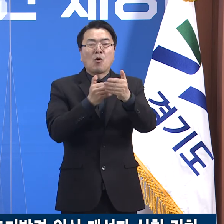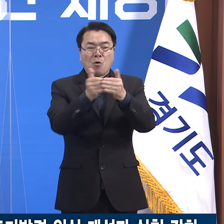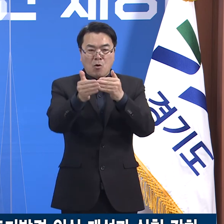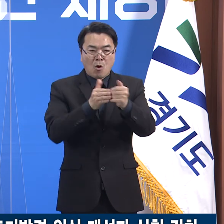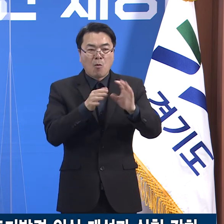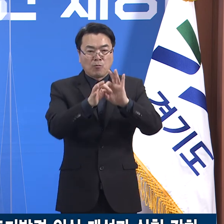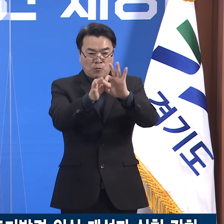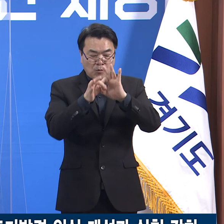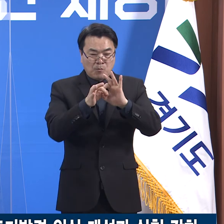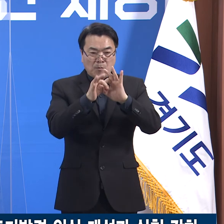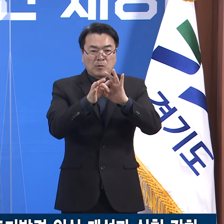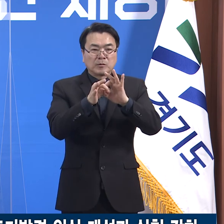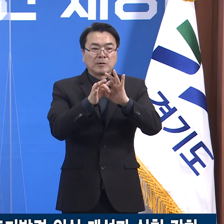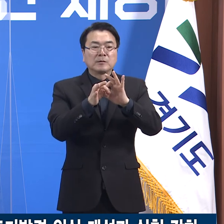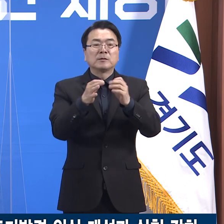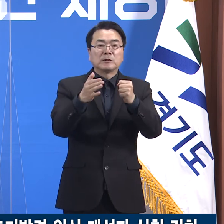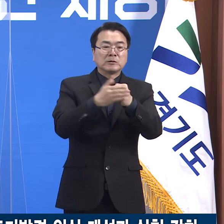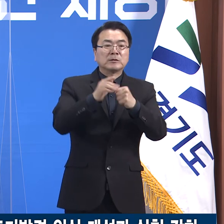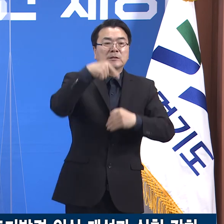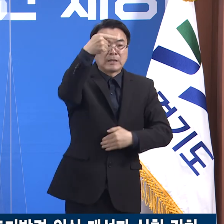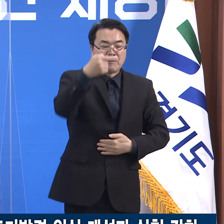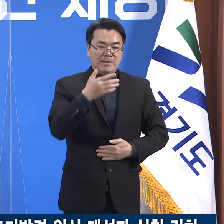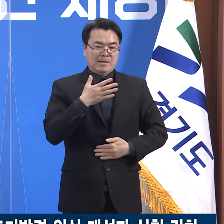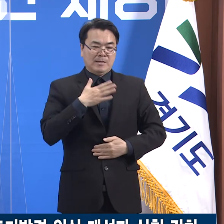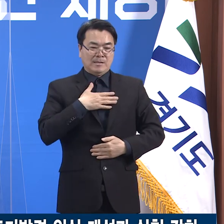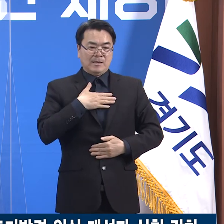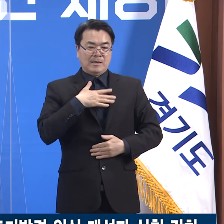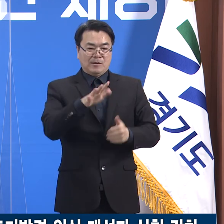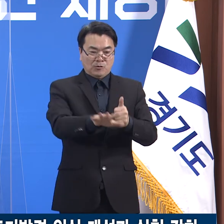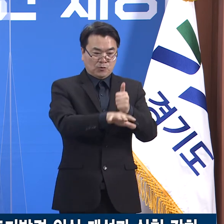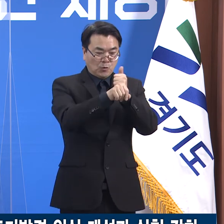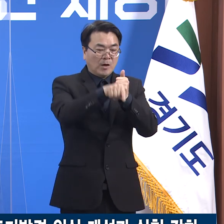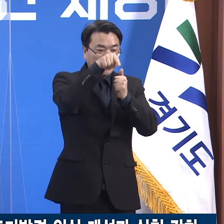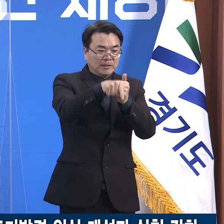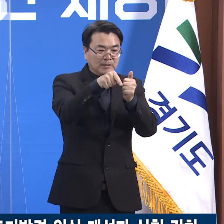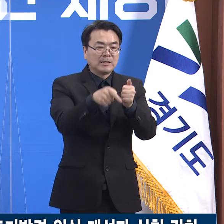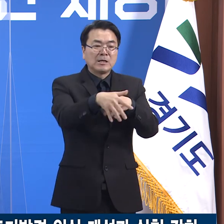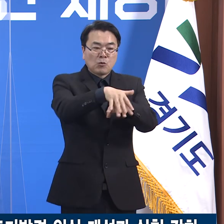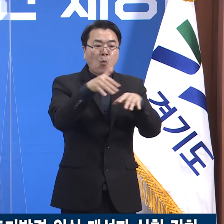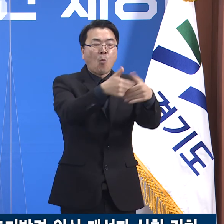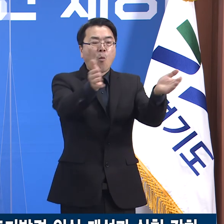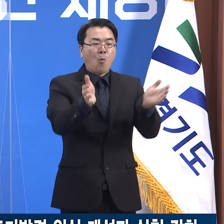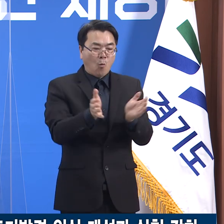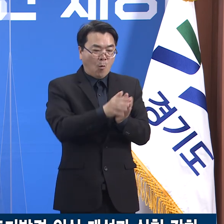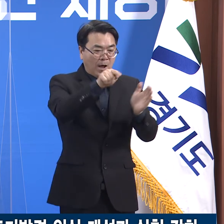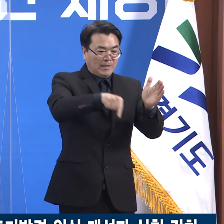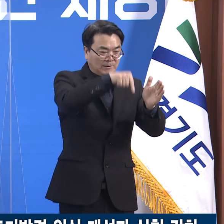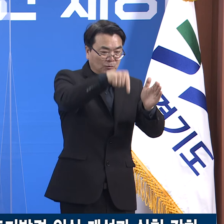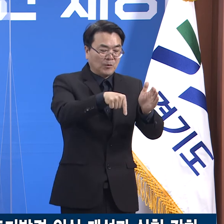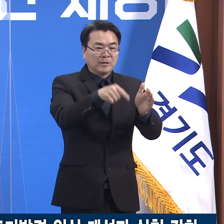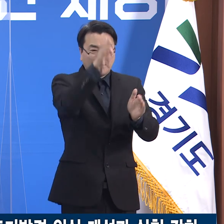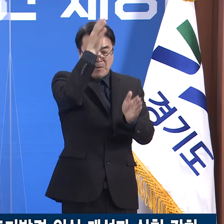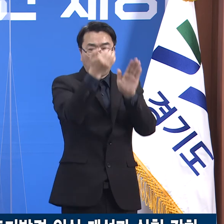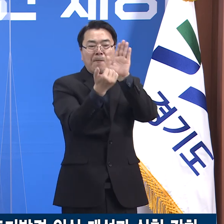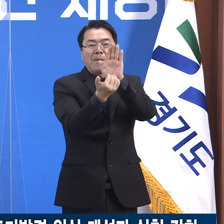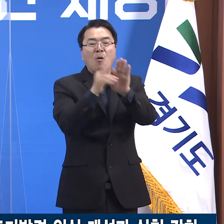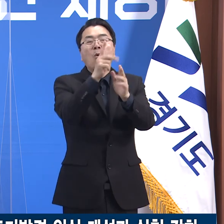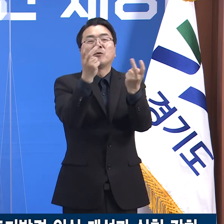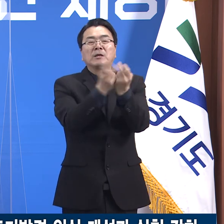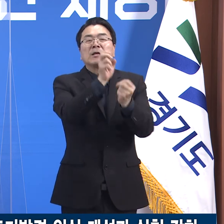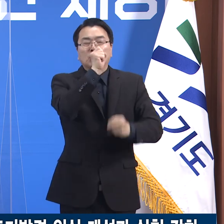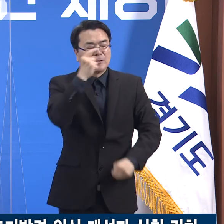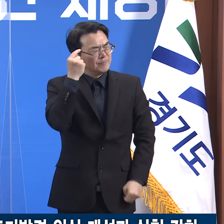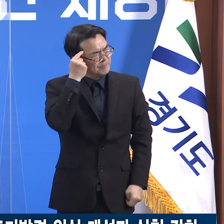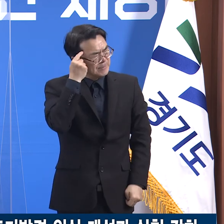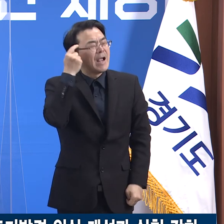기관을 코로나19로부터 보호하기 위한 최선의 예방법이 무엇인지 자연스럽게 습득할 수 있도록 준비하고